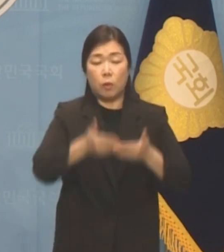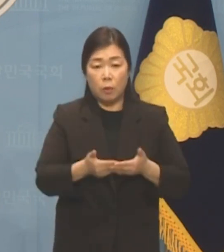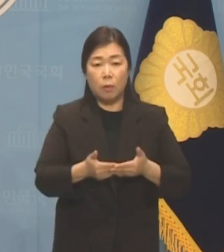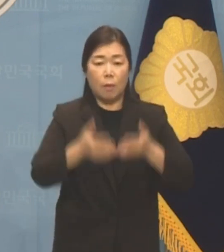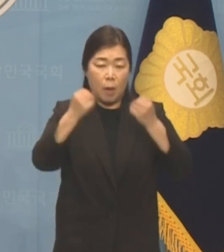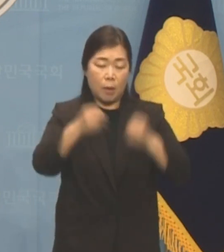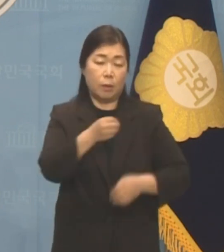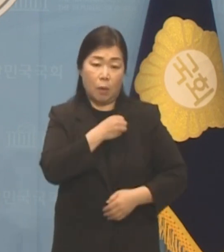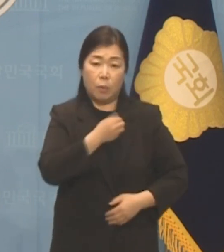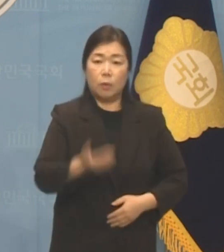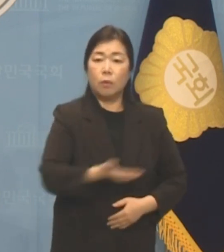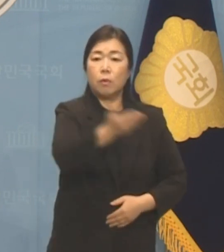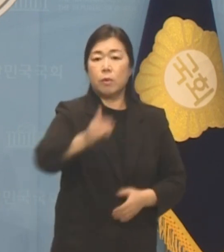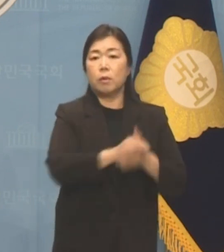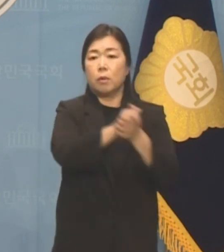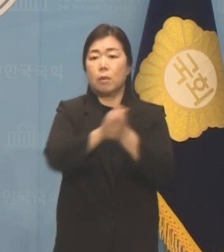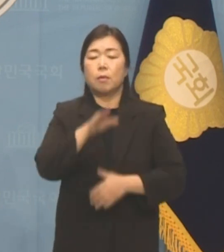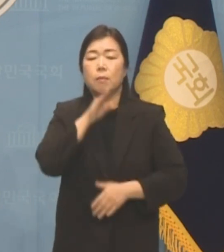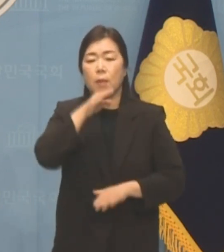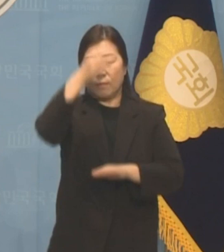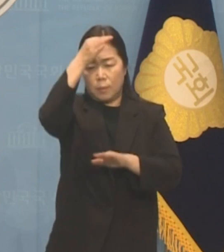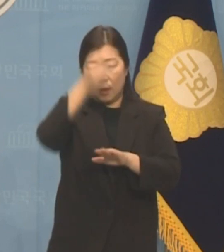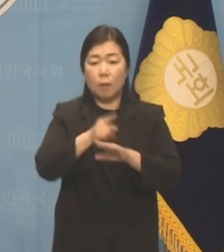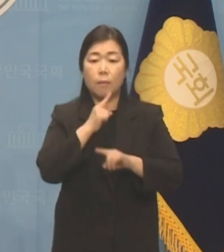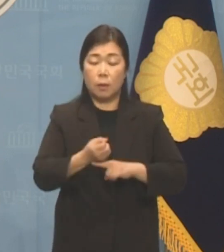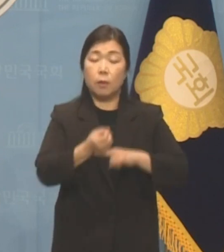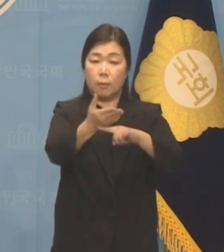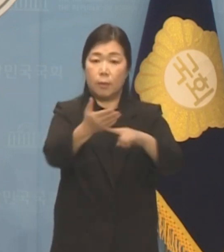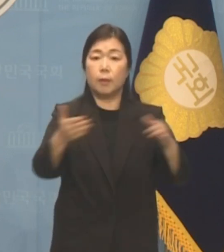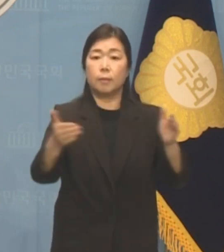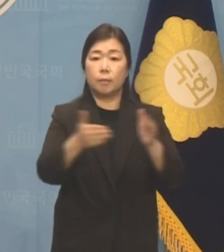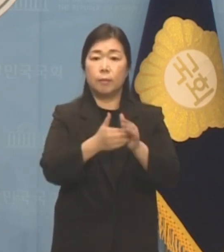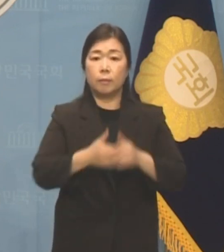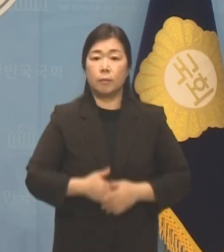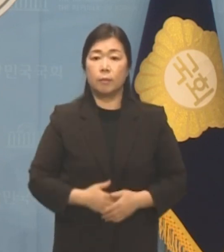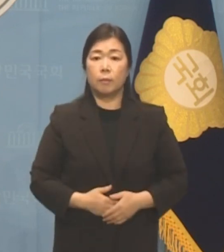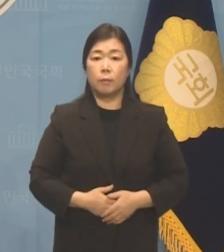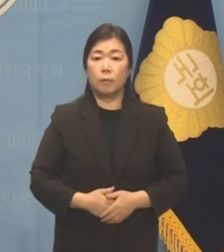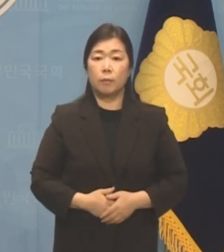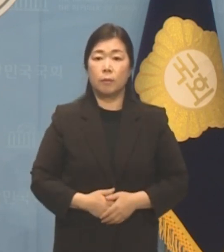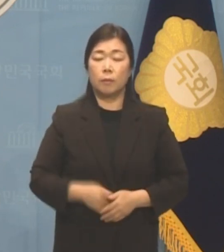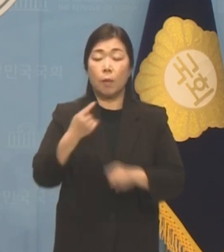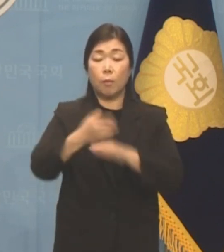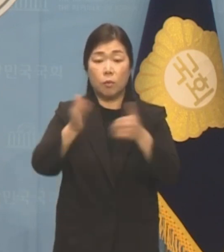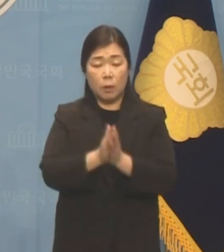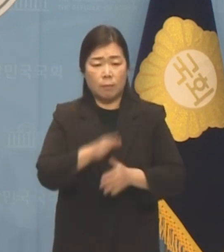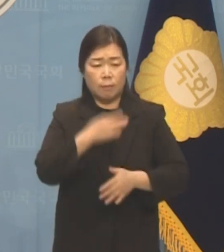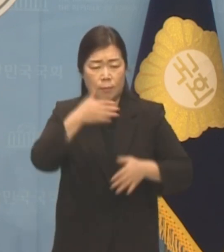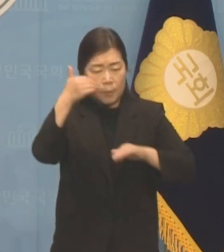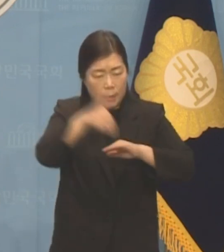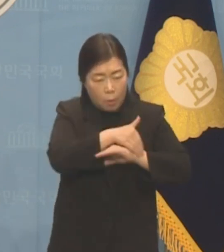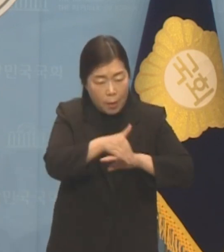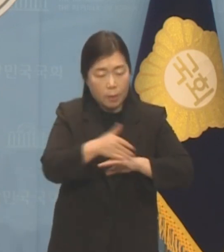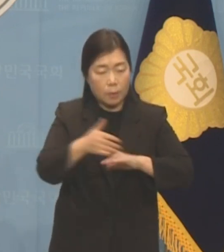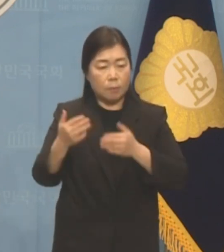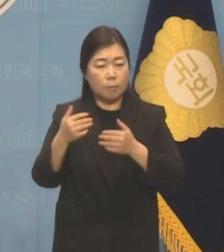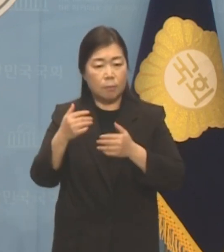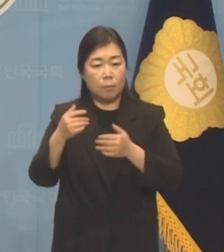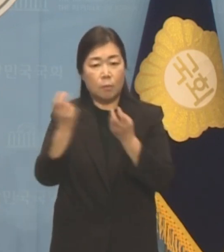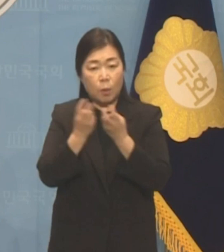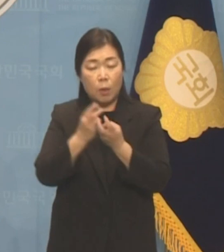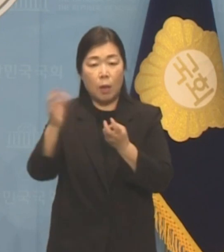많은 당원 동지 여러분께 죄송하다는 말씀 드리겠습니다. 민주당이 치밀한 전략 전술로